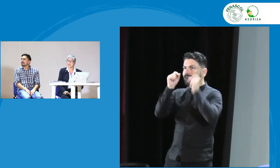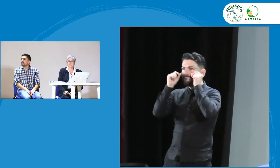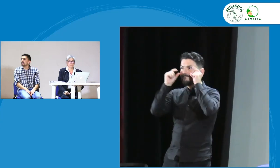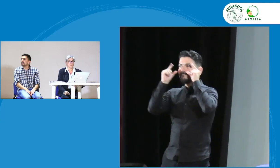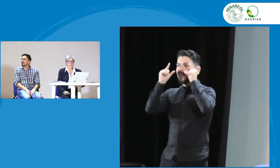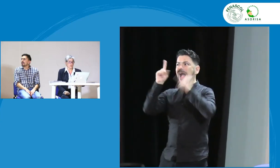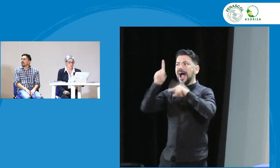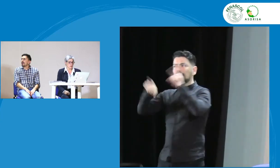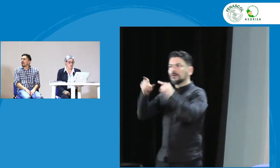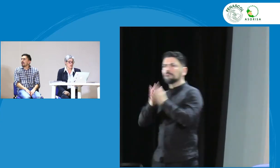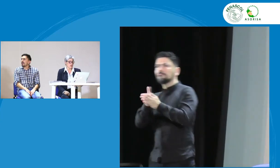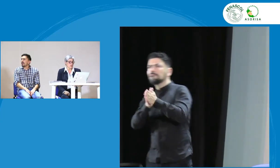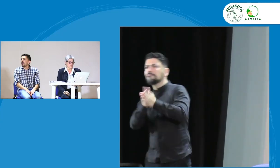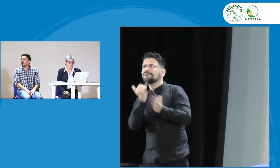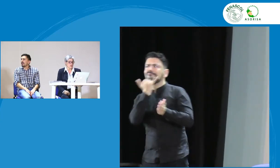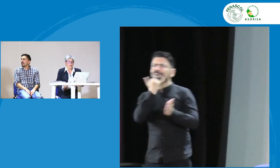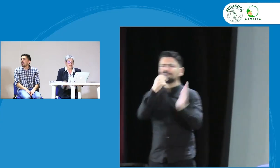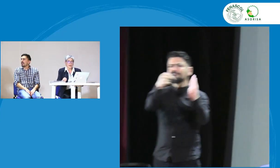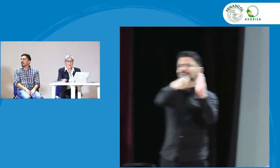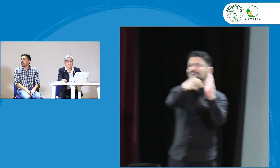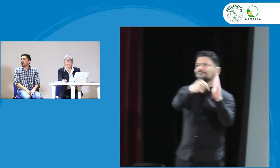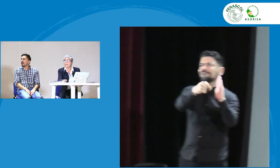ojos y estemos expectantes a todo este proceso.